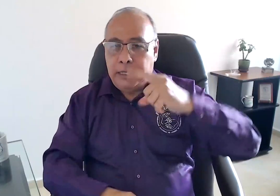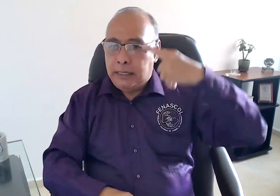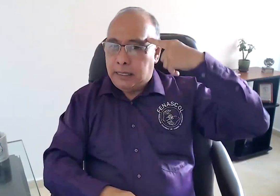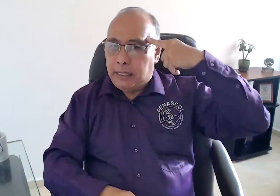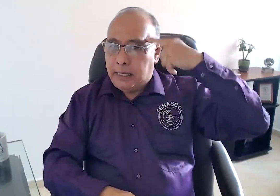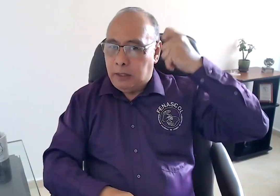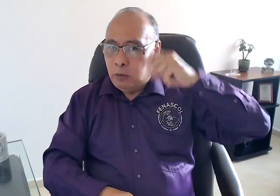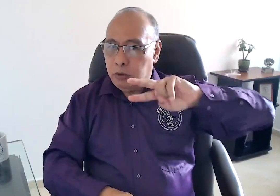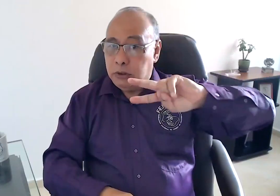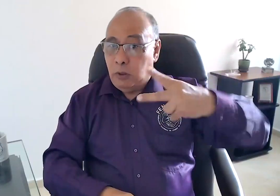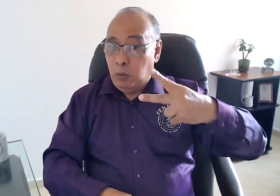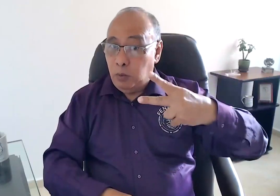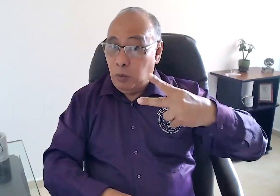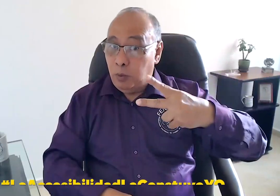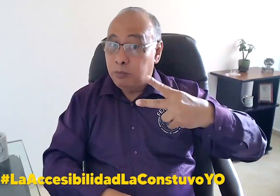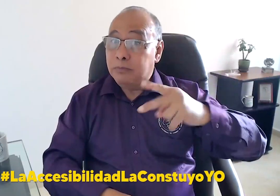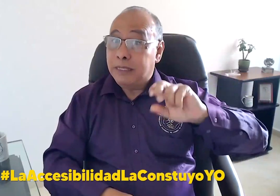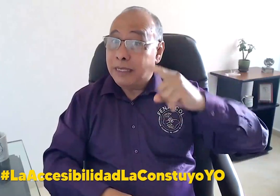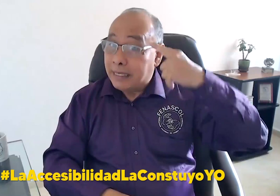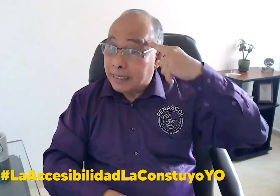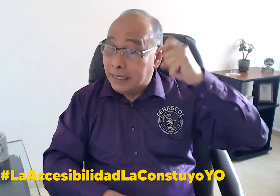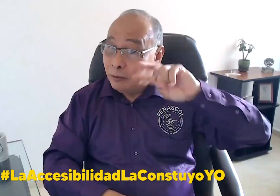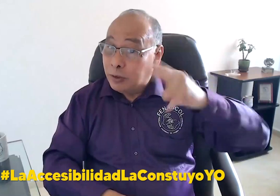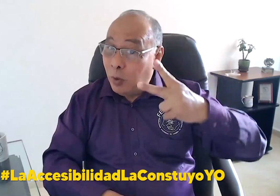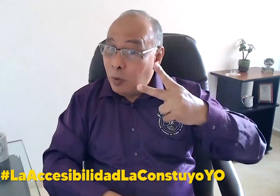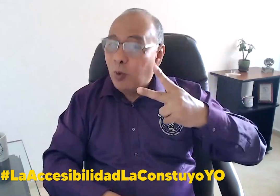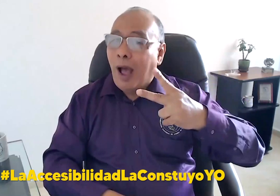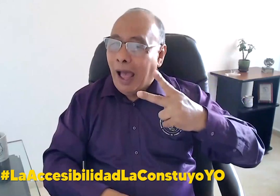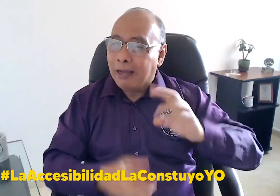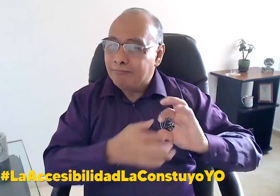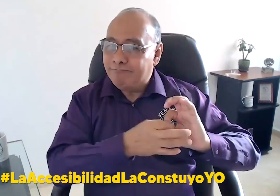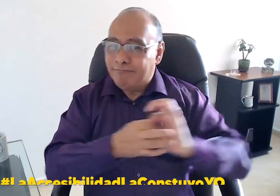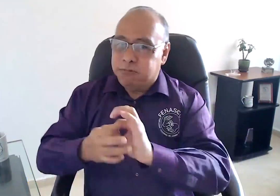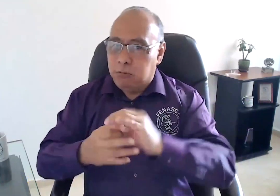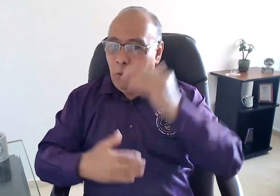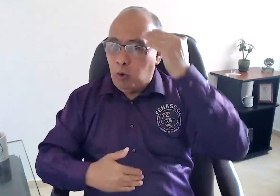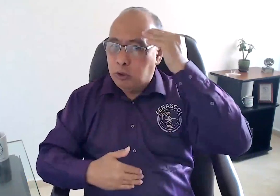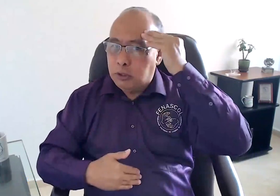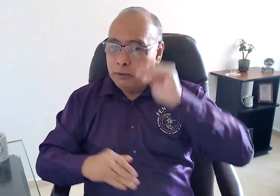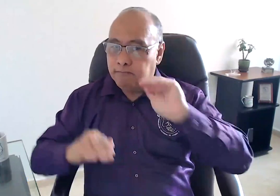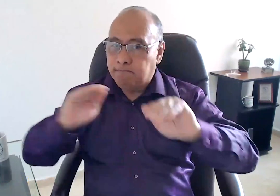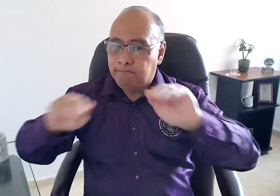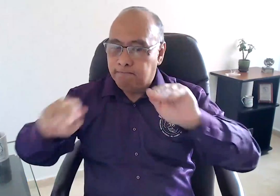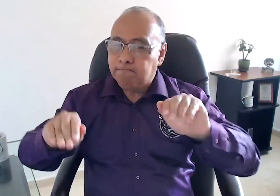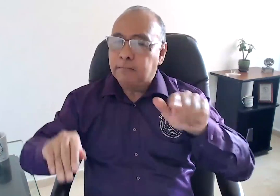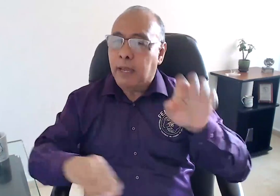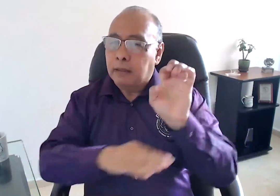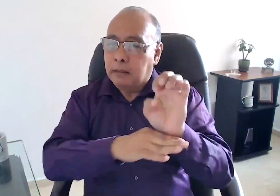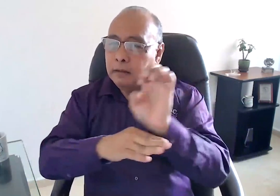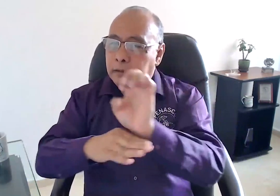propuesto, el cual se relaciona directamente a la toma de conciencia, para que entidades de gobierno y demás sean accesibles, permitiendo a la comunidad